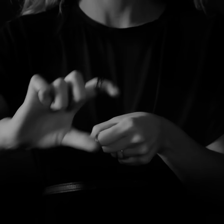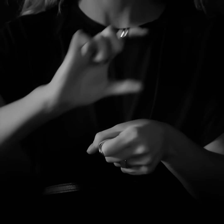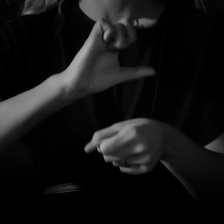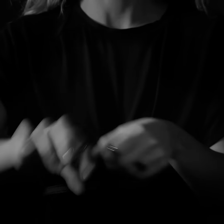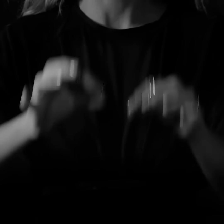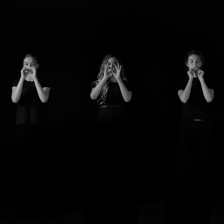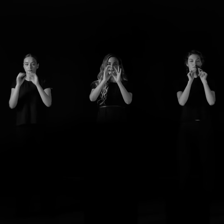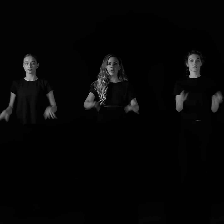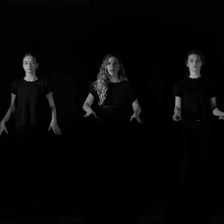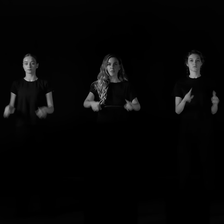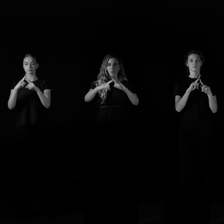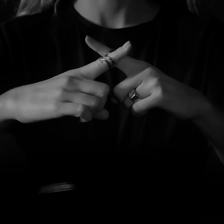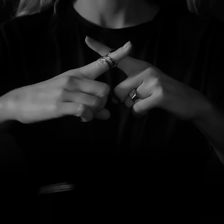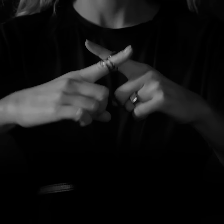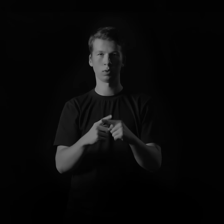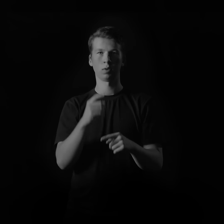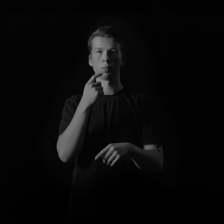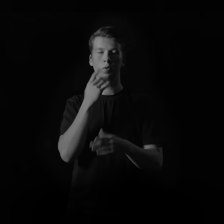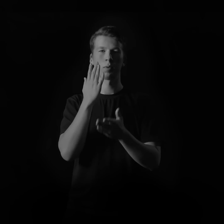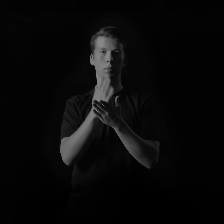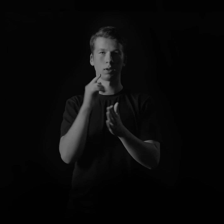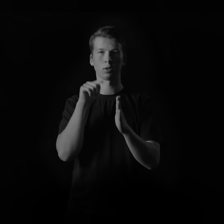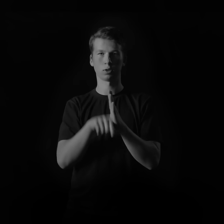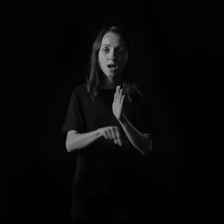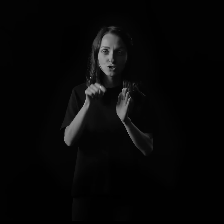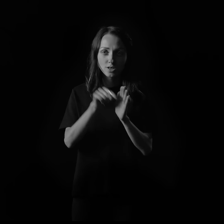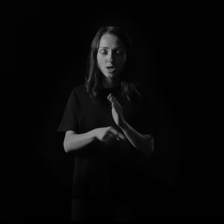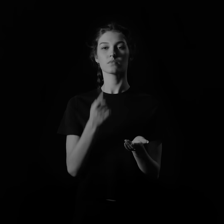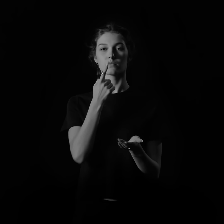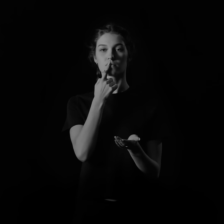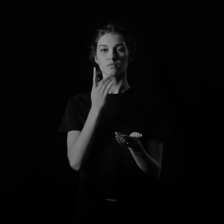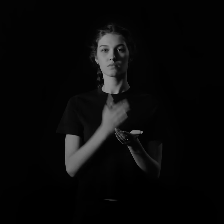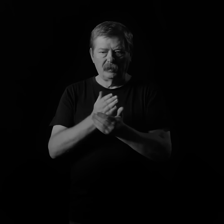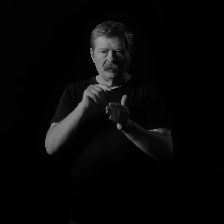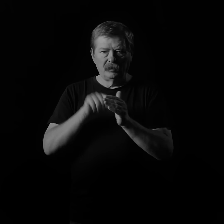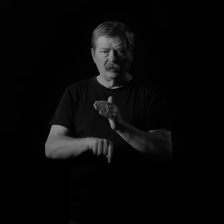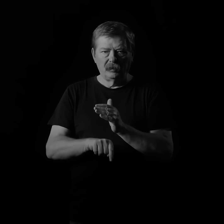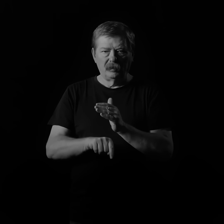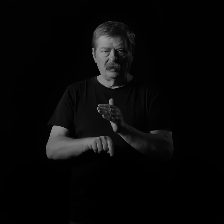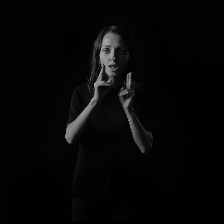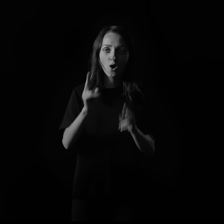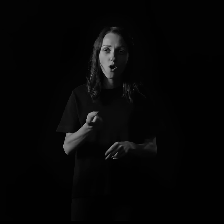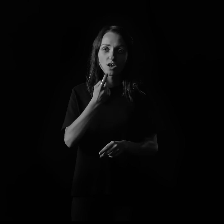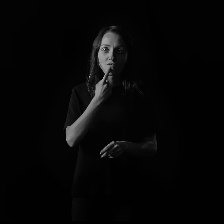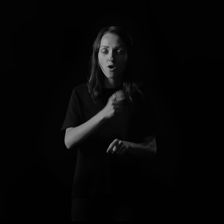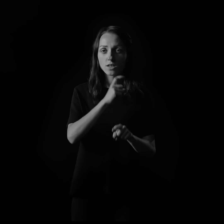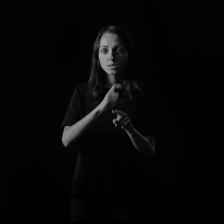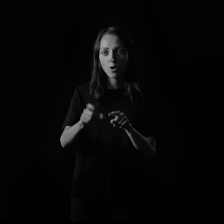зброя, нема в мене пробачення Мова має значення, мова має значення Для когось вона